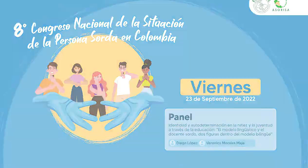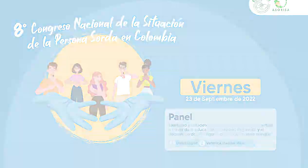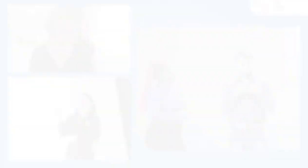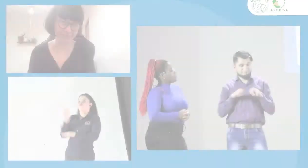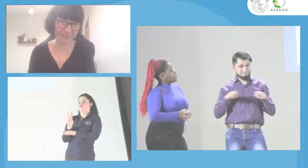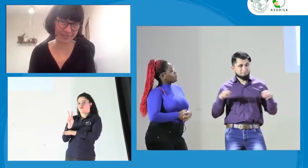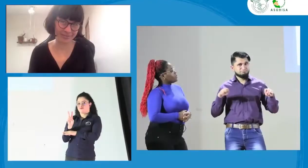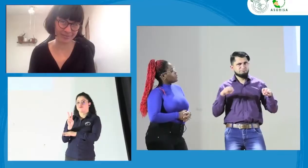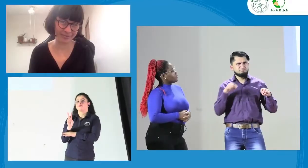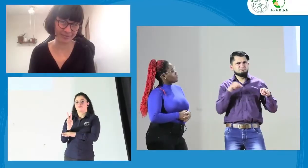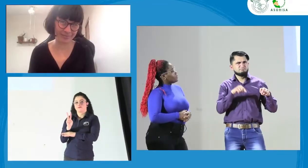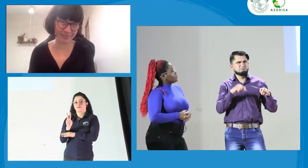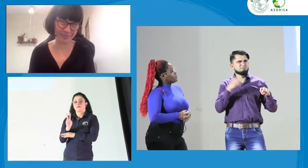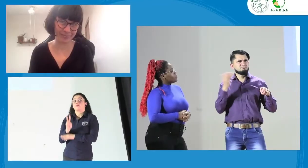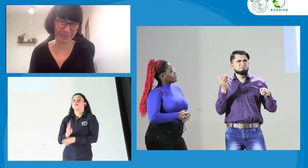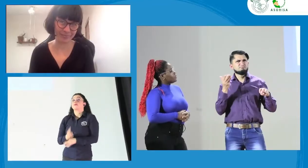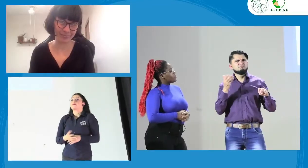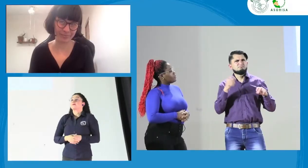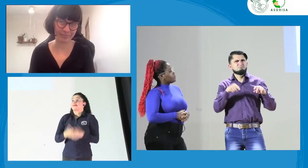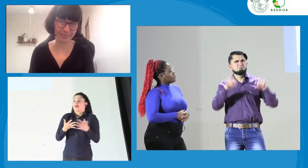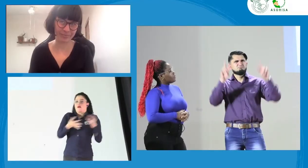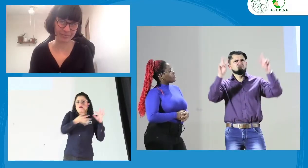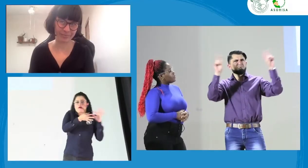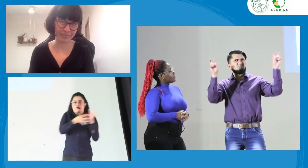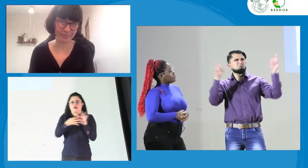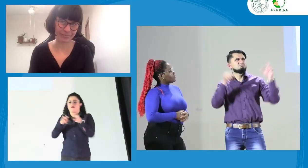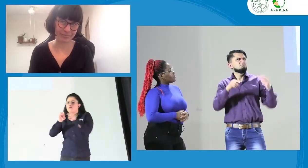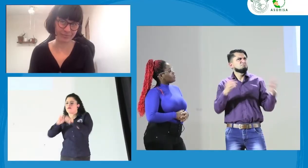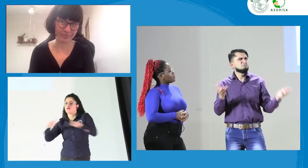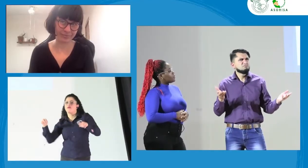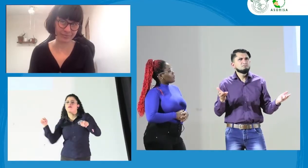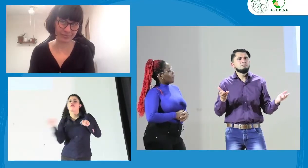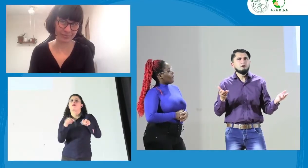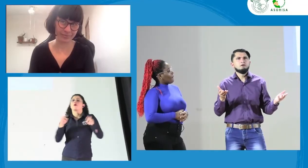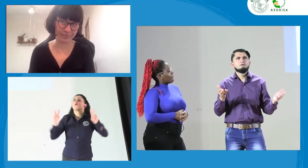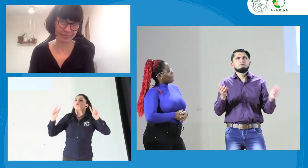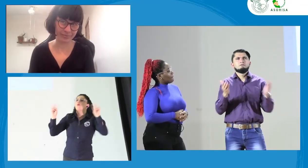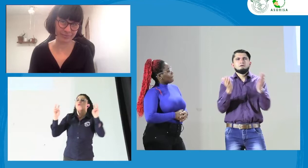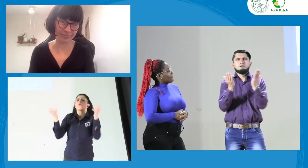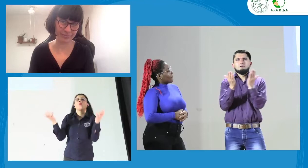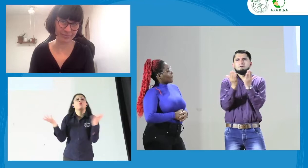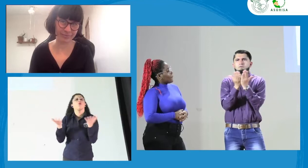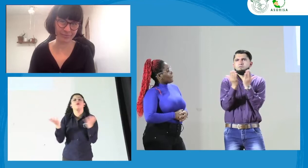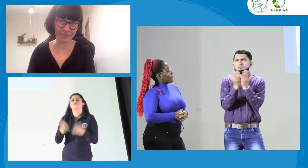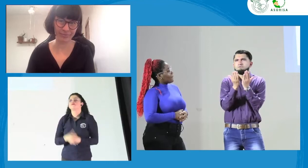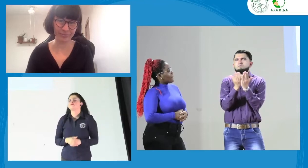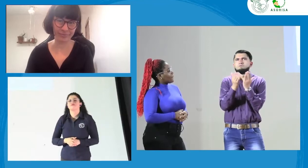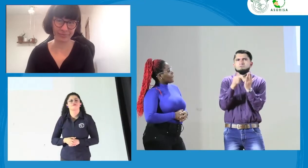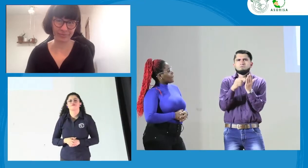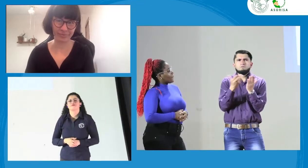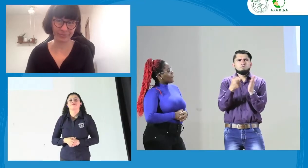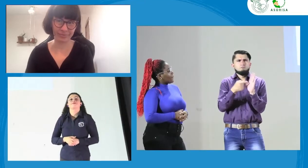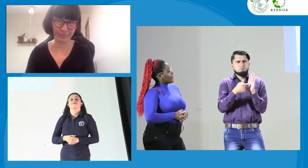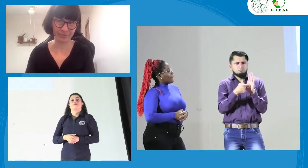Vamos a pasar adelante. Bueno, ¿de qué vamos a hablar en este panel? Entonces, en este